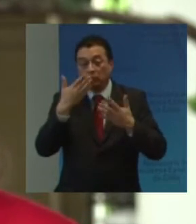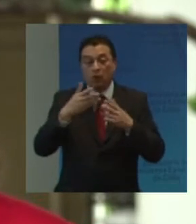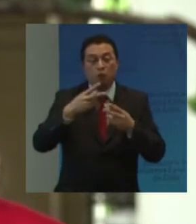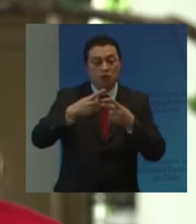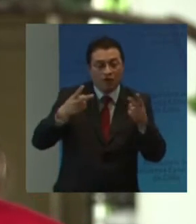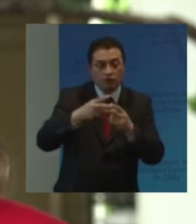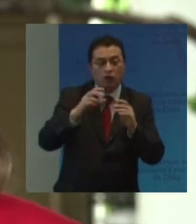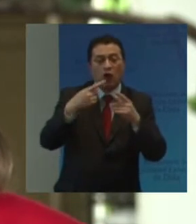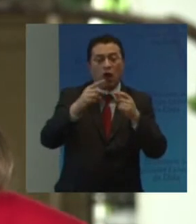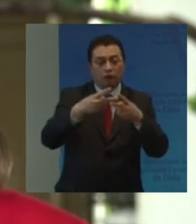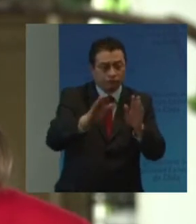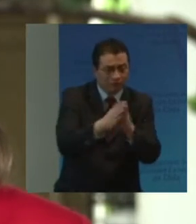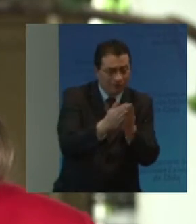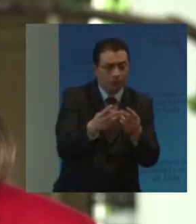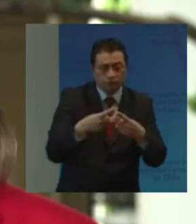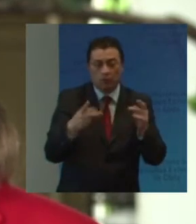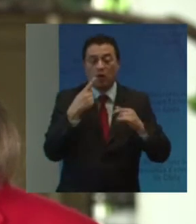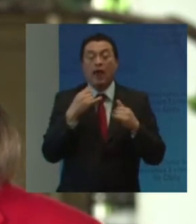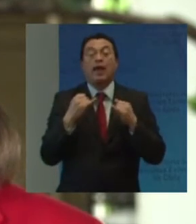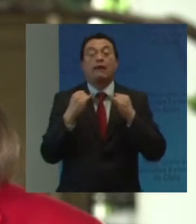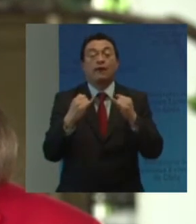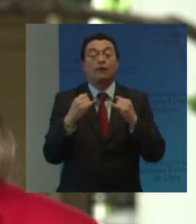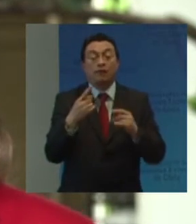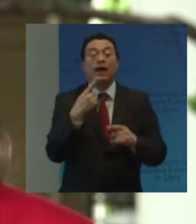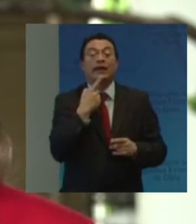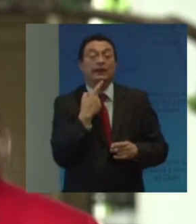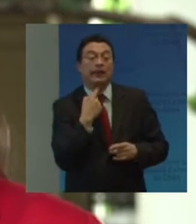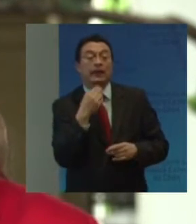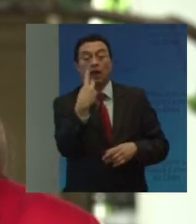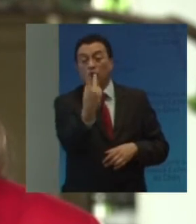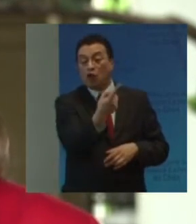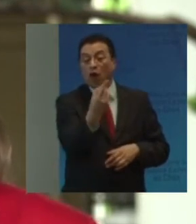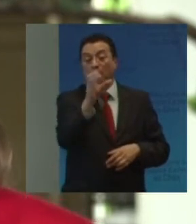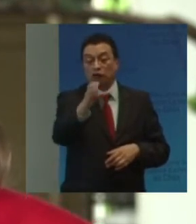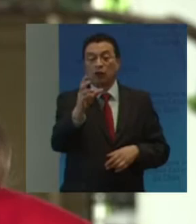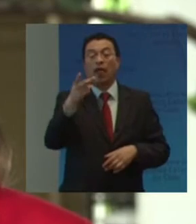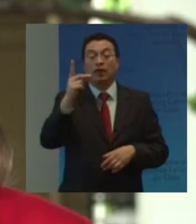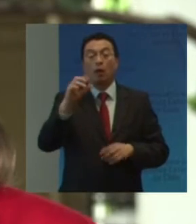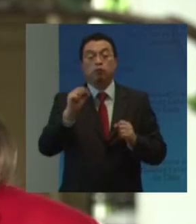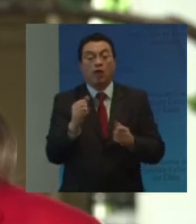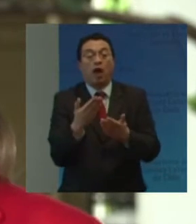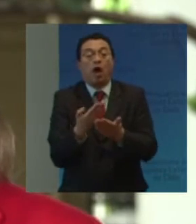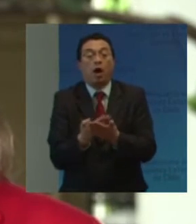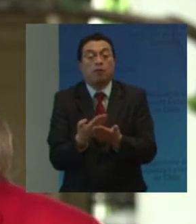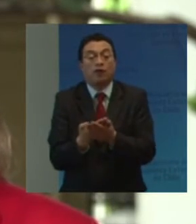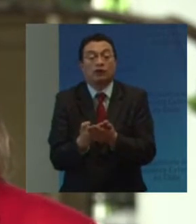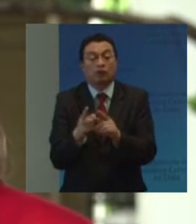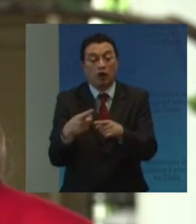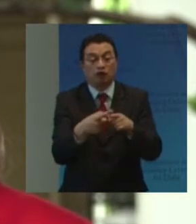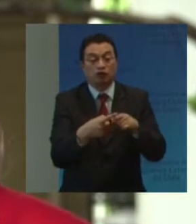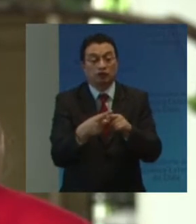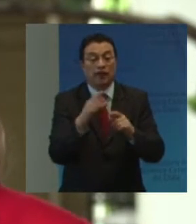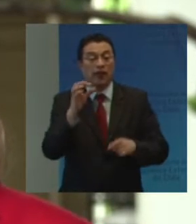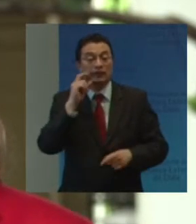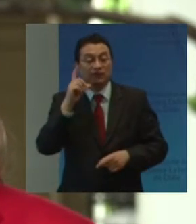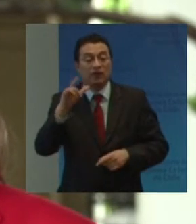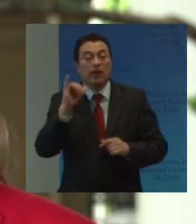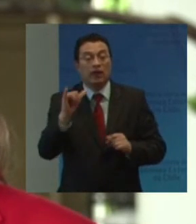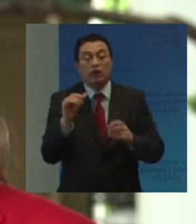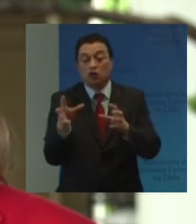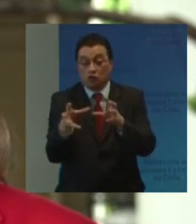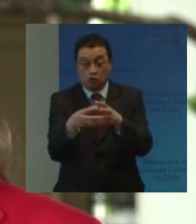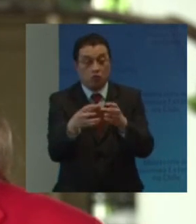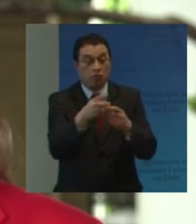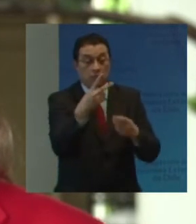Y todo tipo De información De interés Para las personas Con discapacidad Que pueda Ser aprovechada Por la sociedad civil Y los organismos